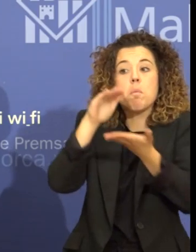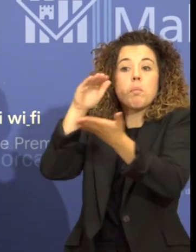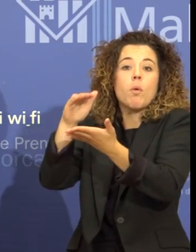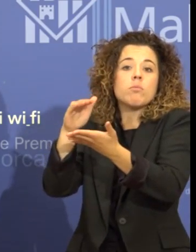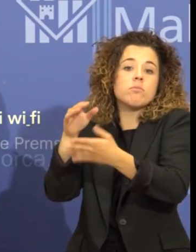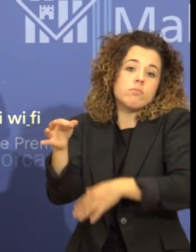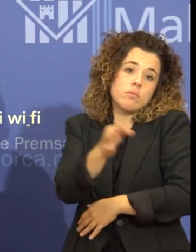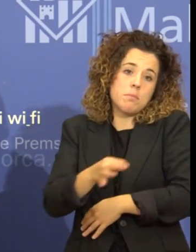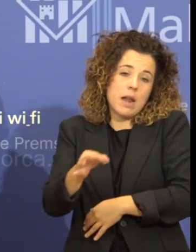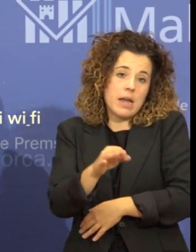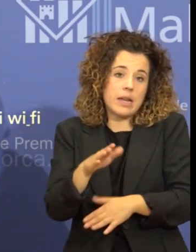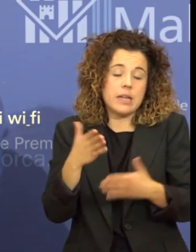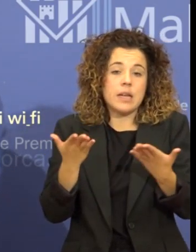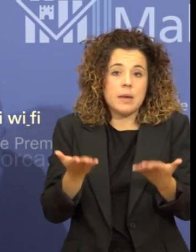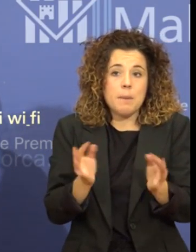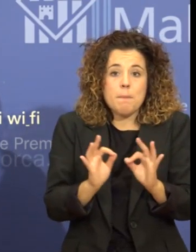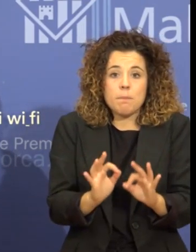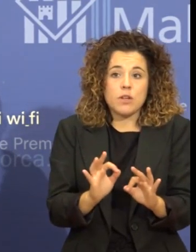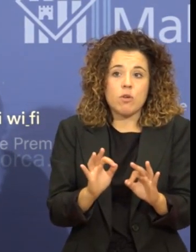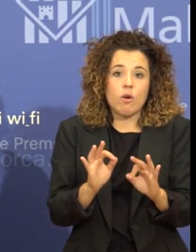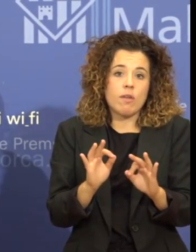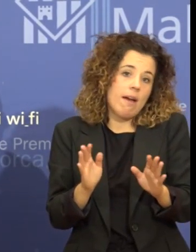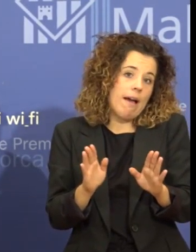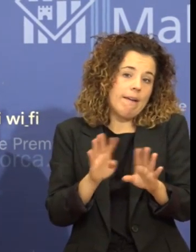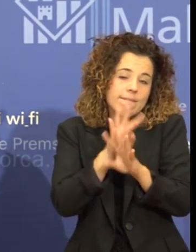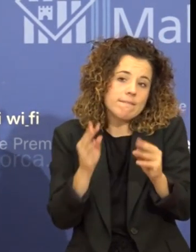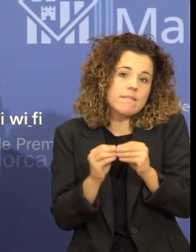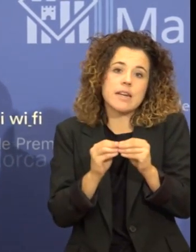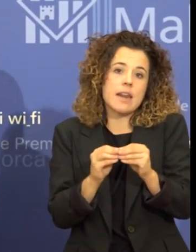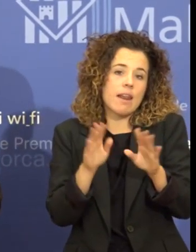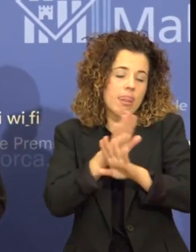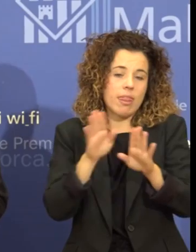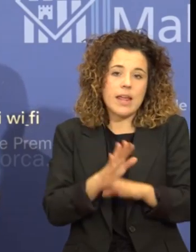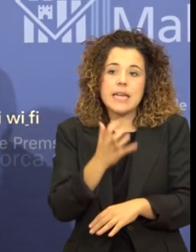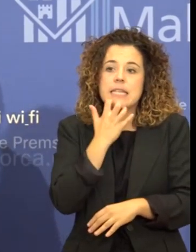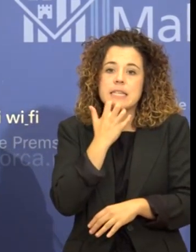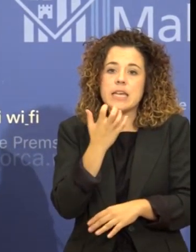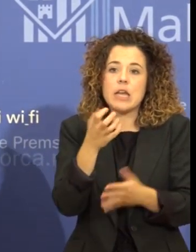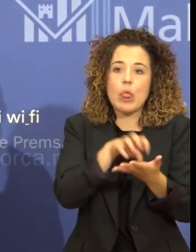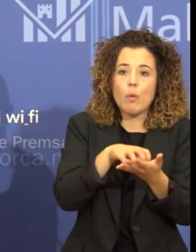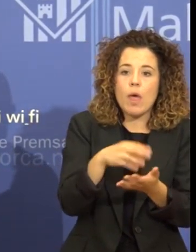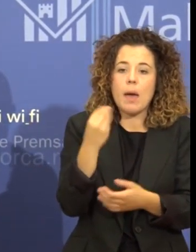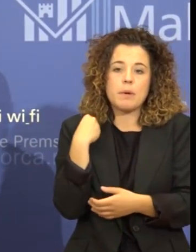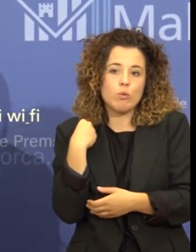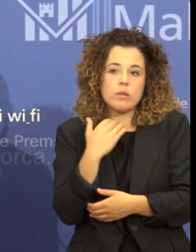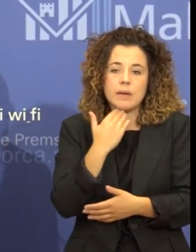i bé això en principi és tot si teniu alguna pregunta o algun dubte